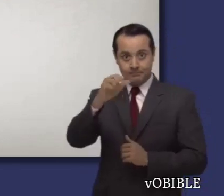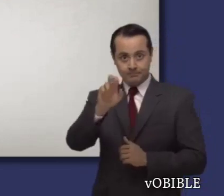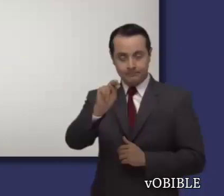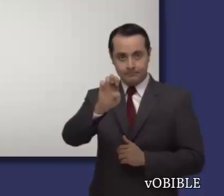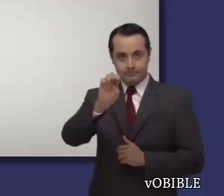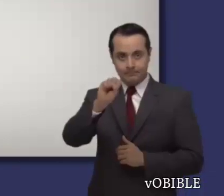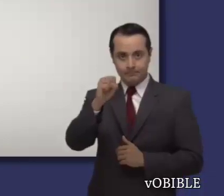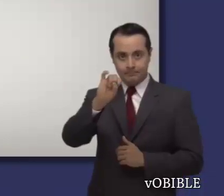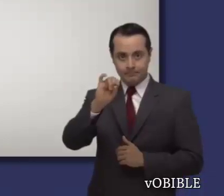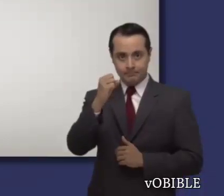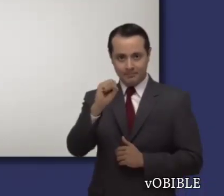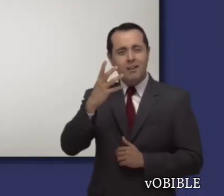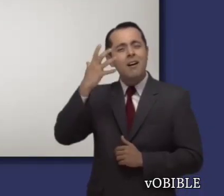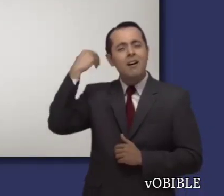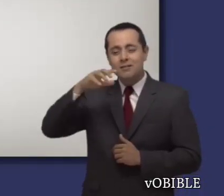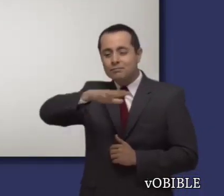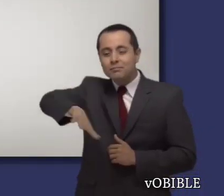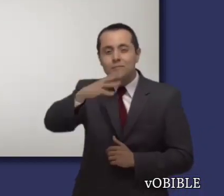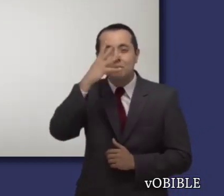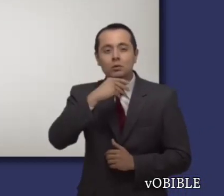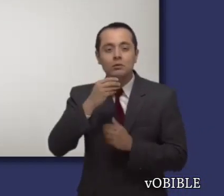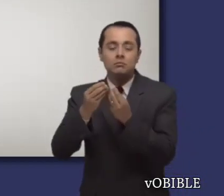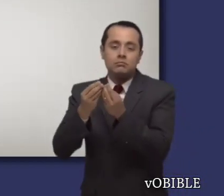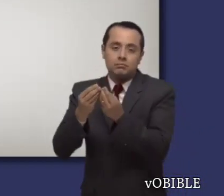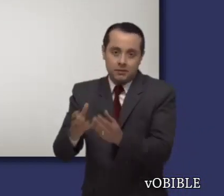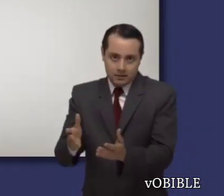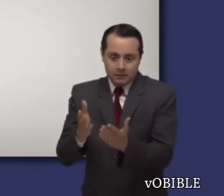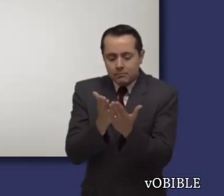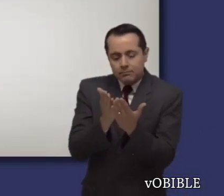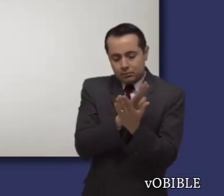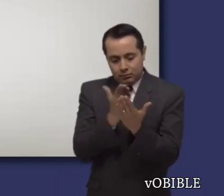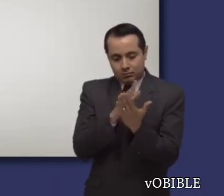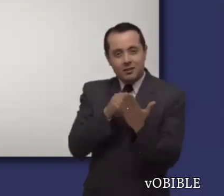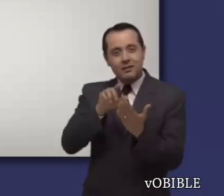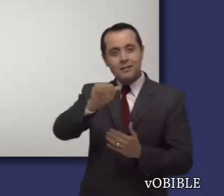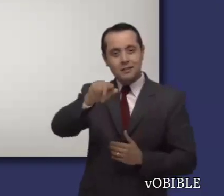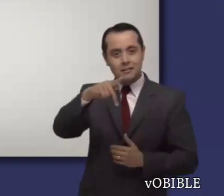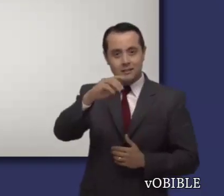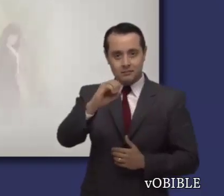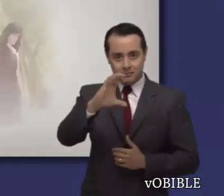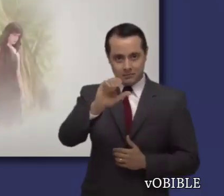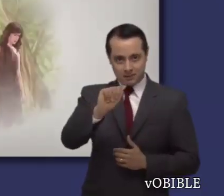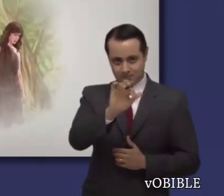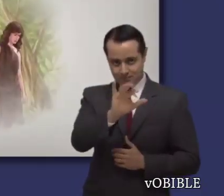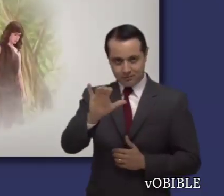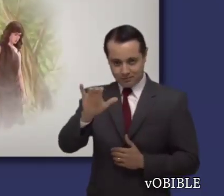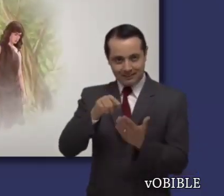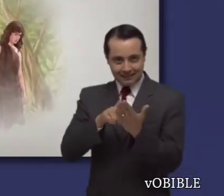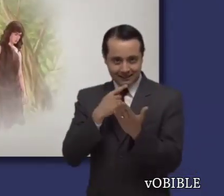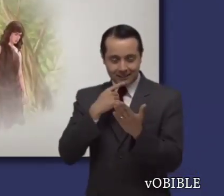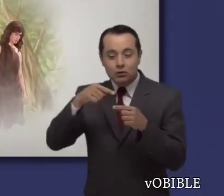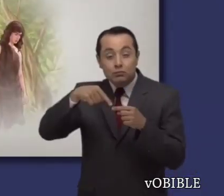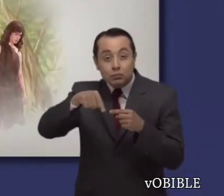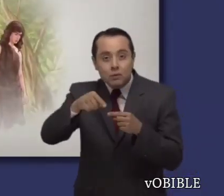El libro de Apocalipsis está muy relacionado con el primer libro de la Biblia, Génesis. Génesis explica cómo